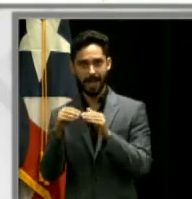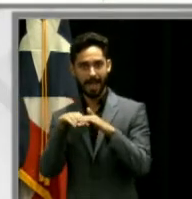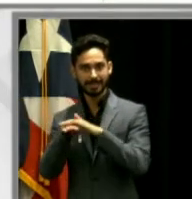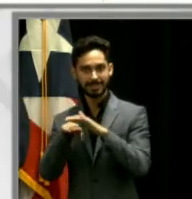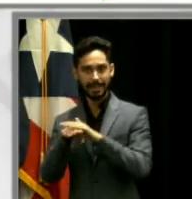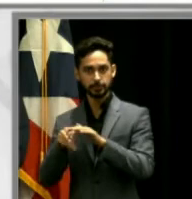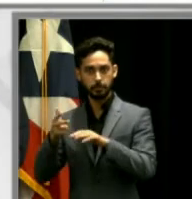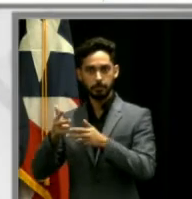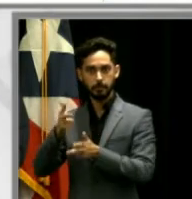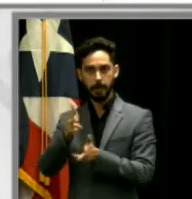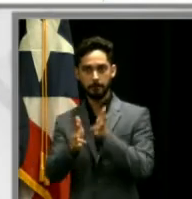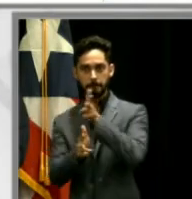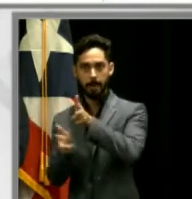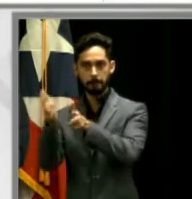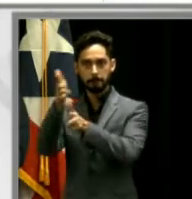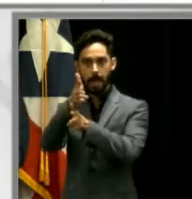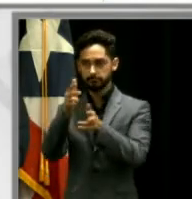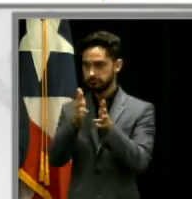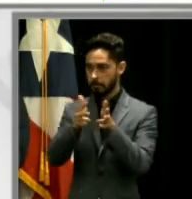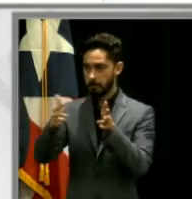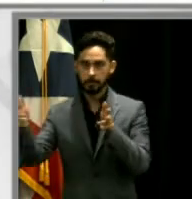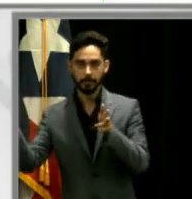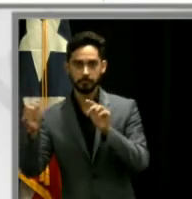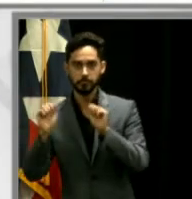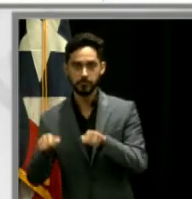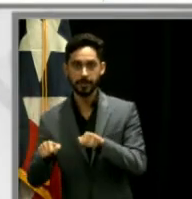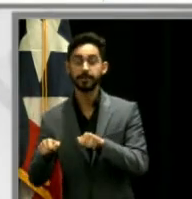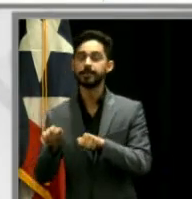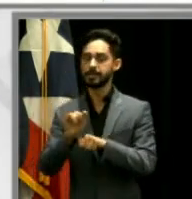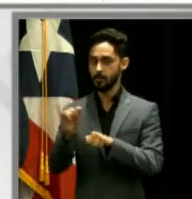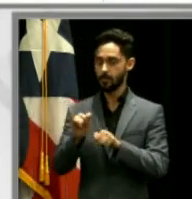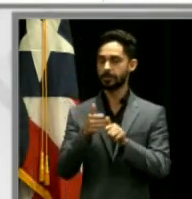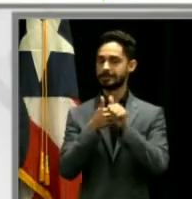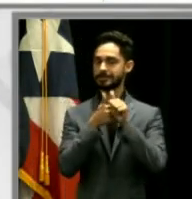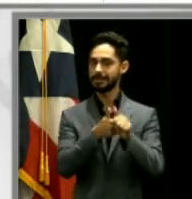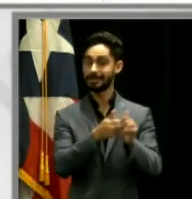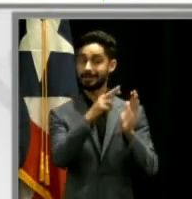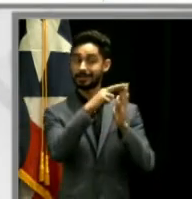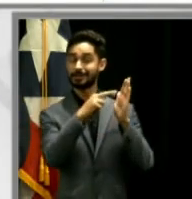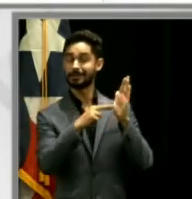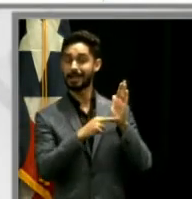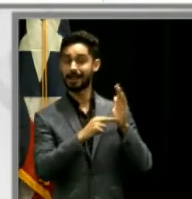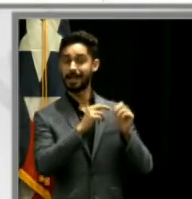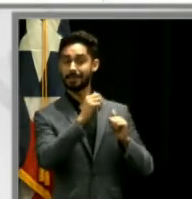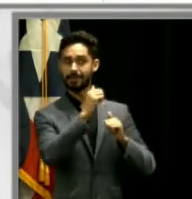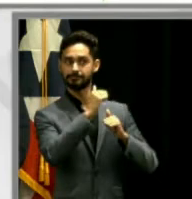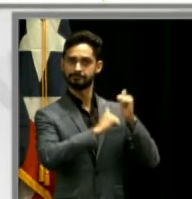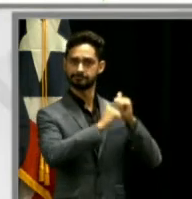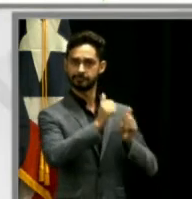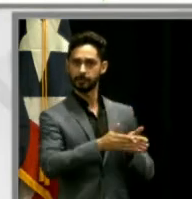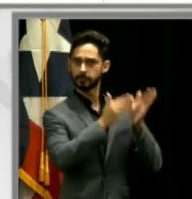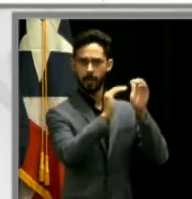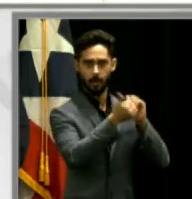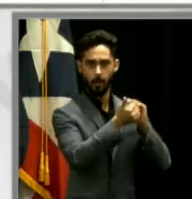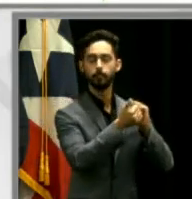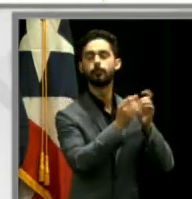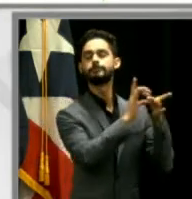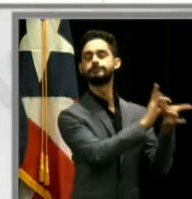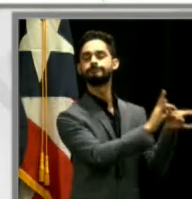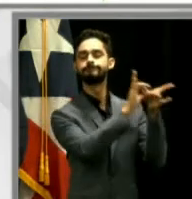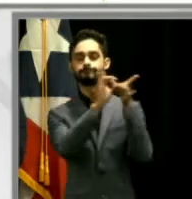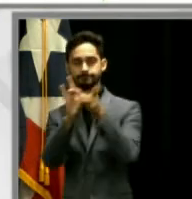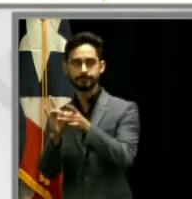Además, todo el edificio cumplirá con los nuevos códigos de construcción, ya que el edificio existente fue construido